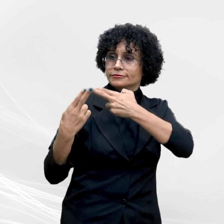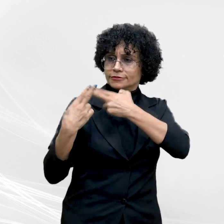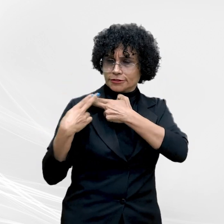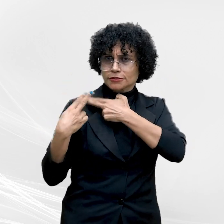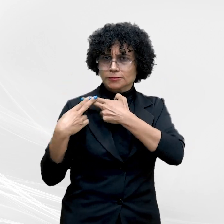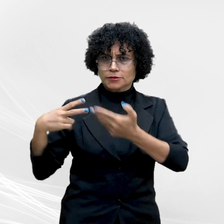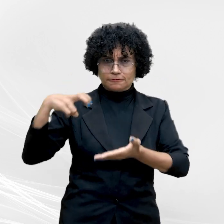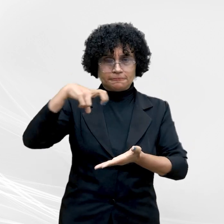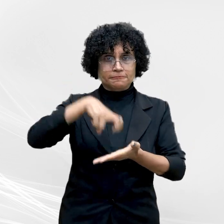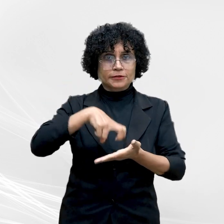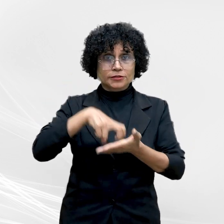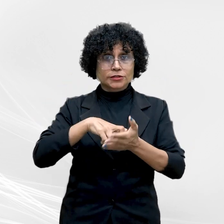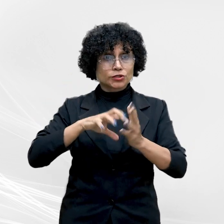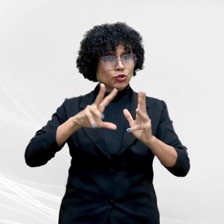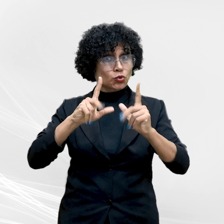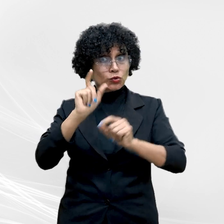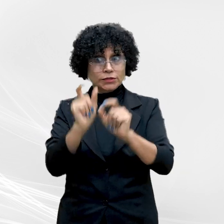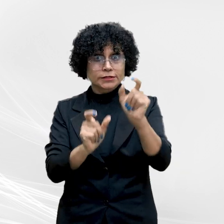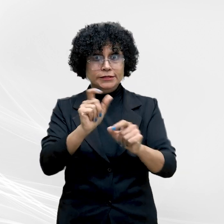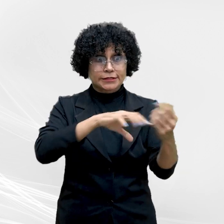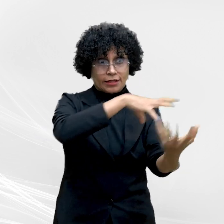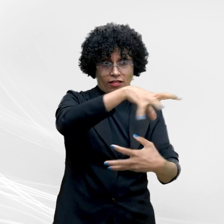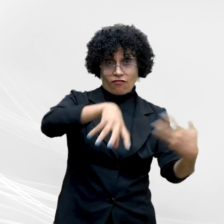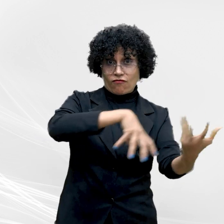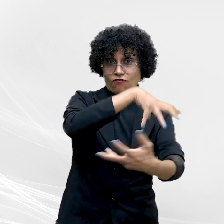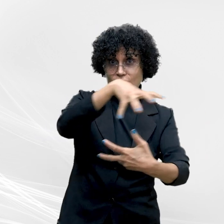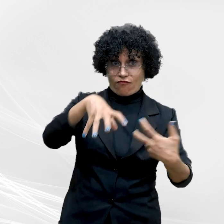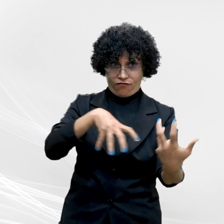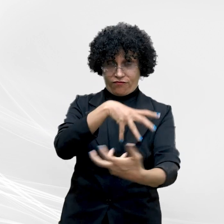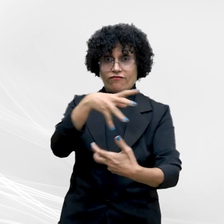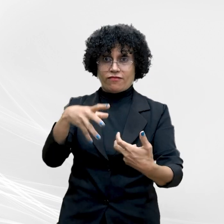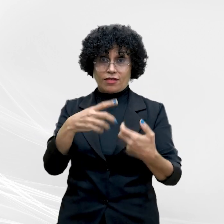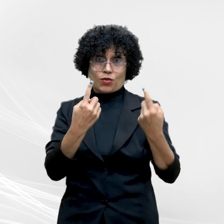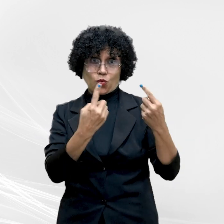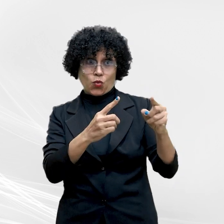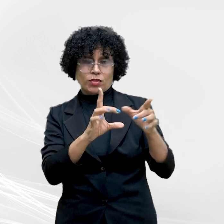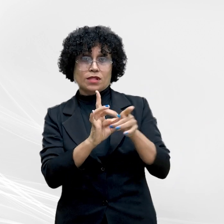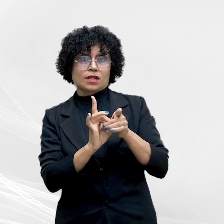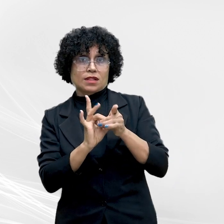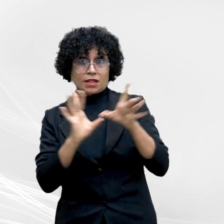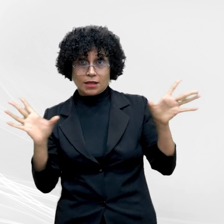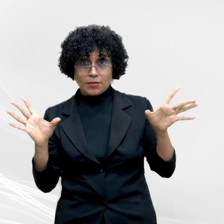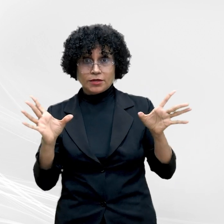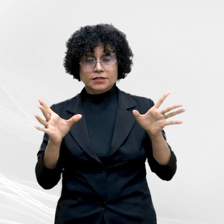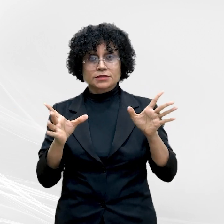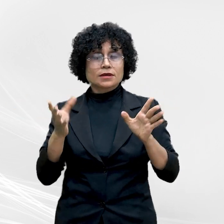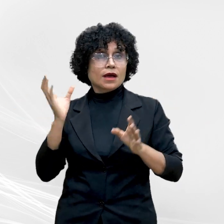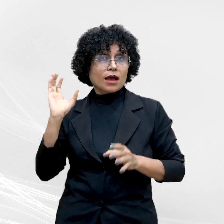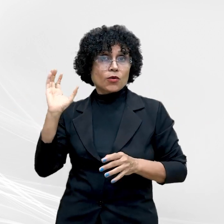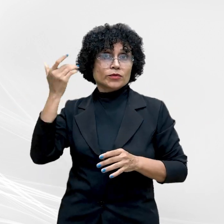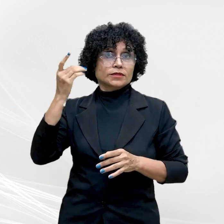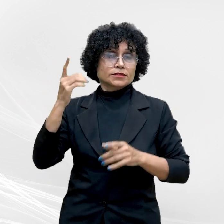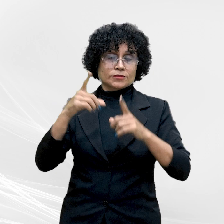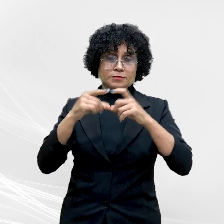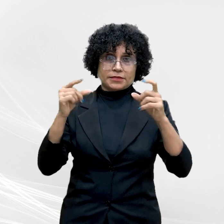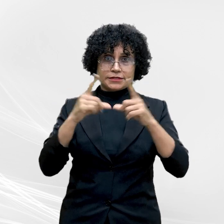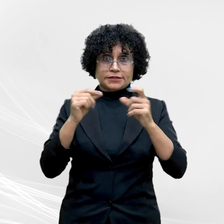penal dos envolvidos nas manifestações antidemocráticas ocorridas em Brasília. Também demonstrou